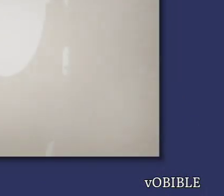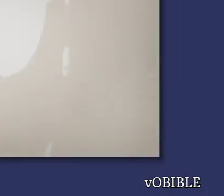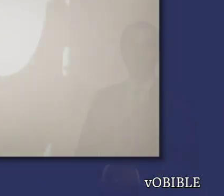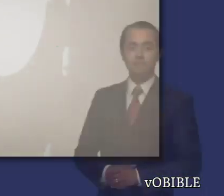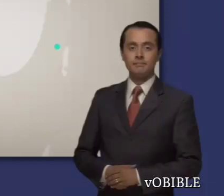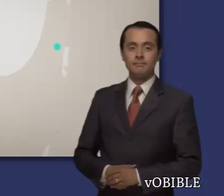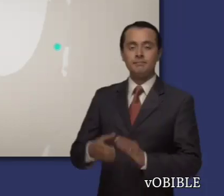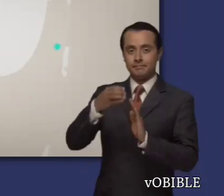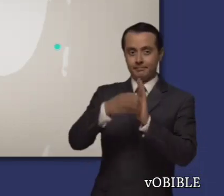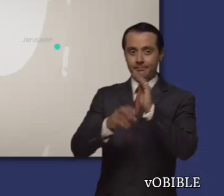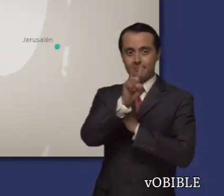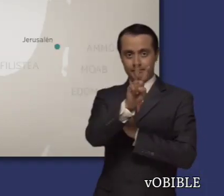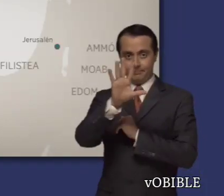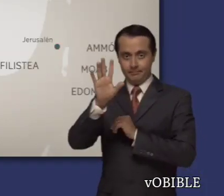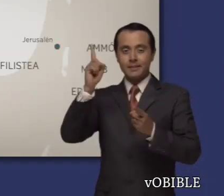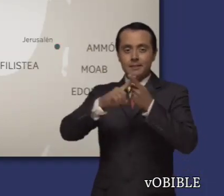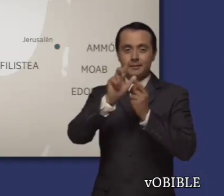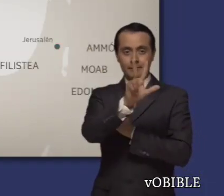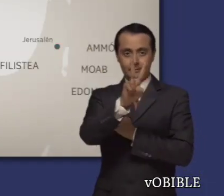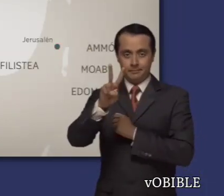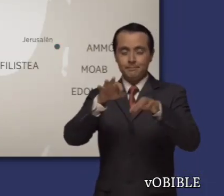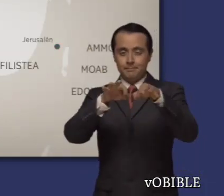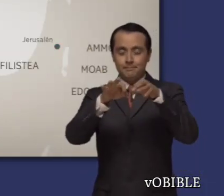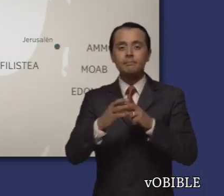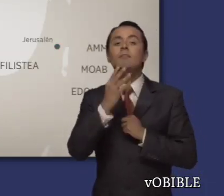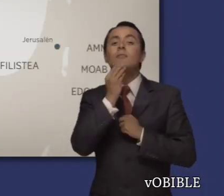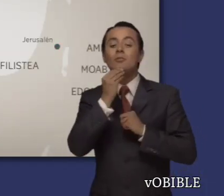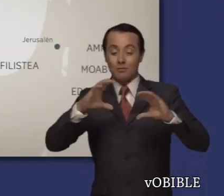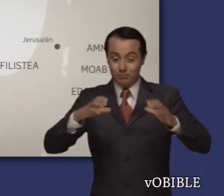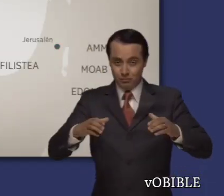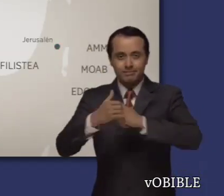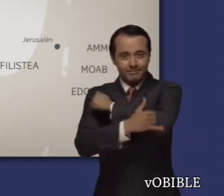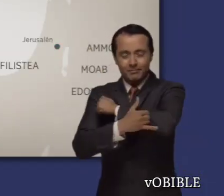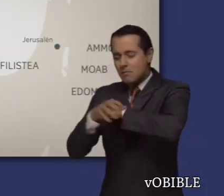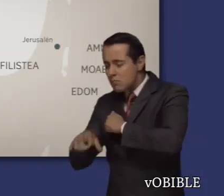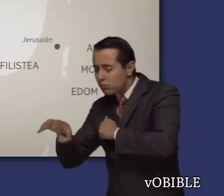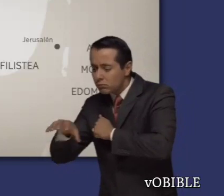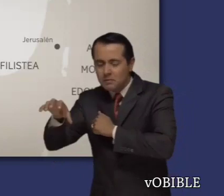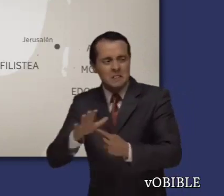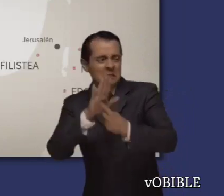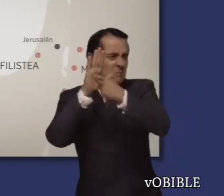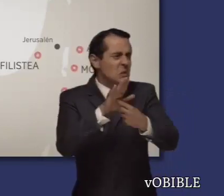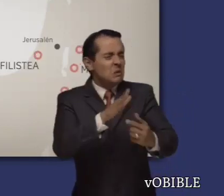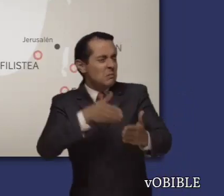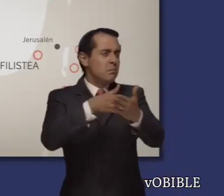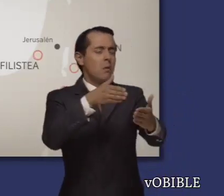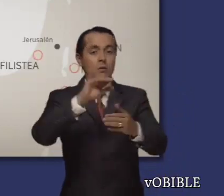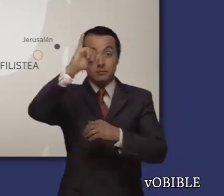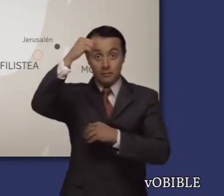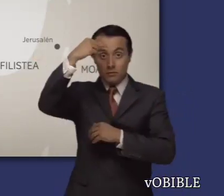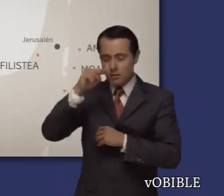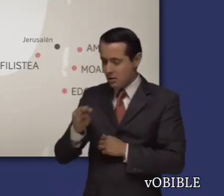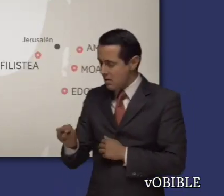En los capítulos 25 a 32, Jehová habla a las naciones vecinas. Estas reciben una sentencia condenatoria